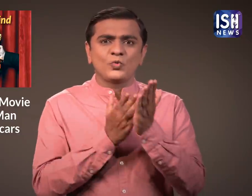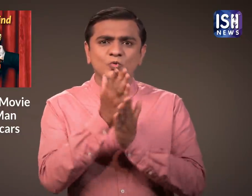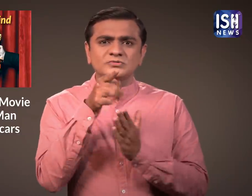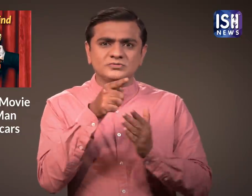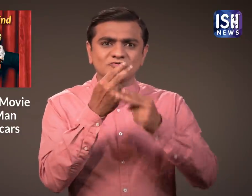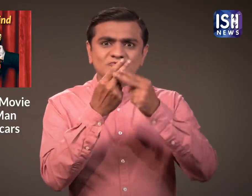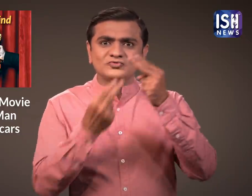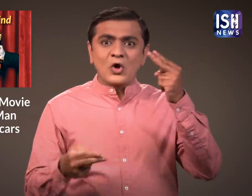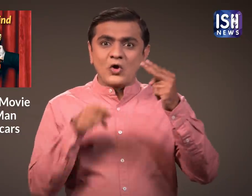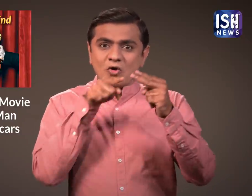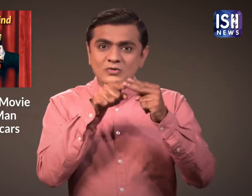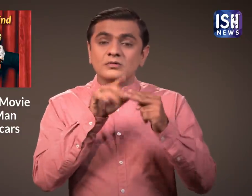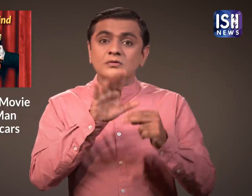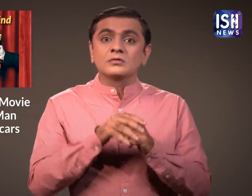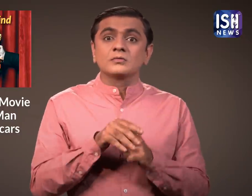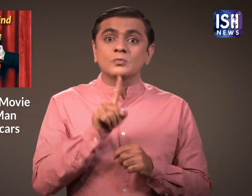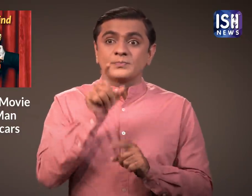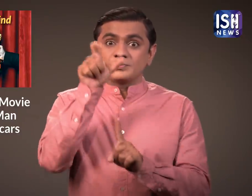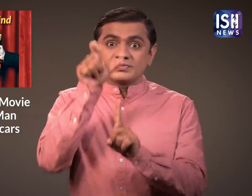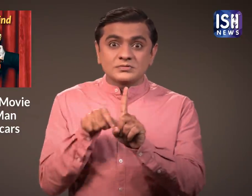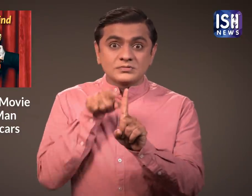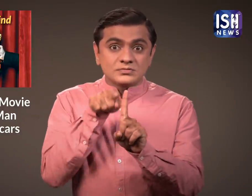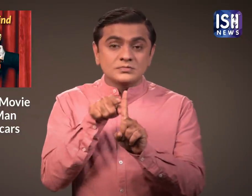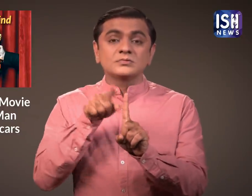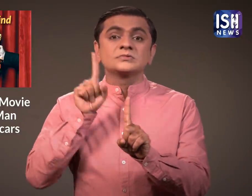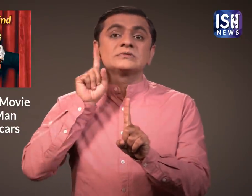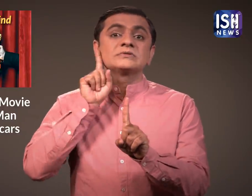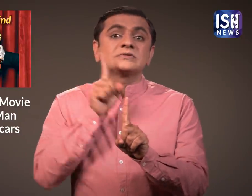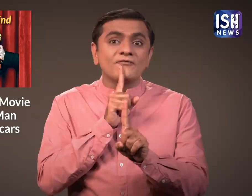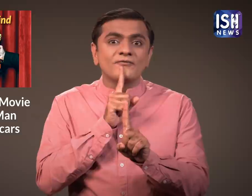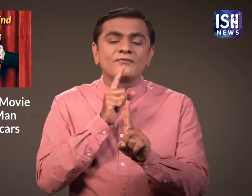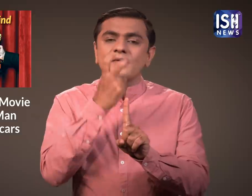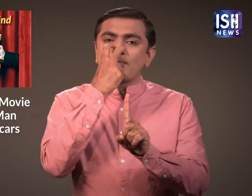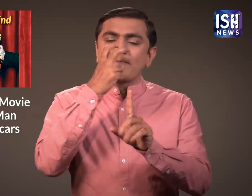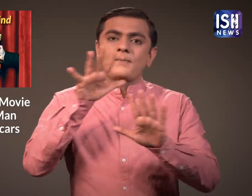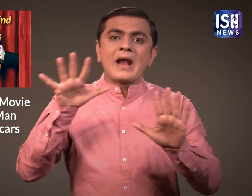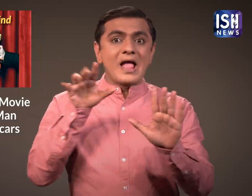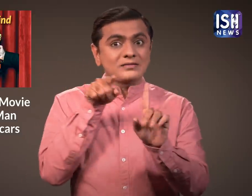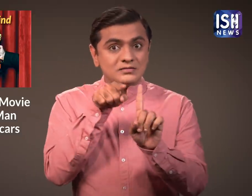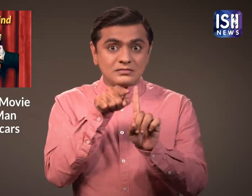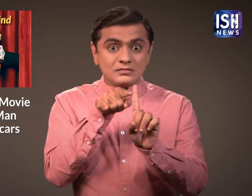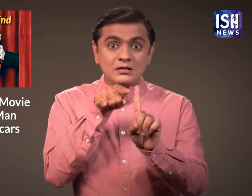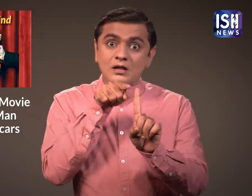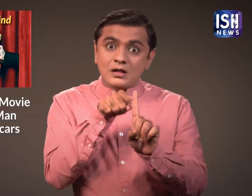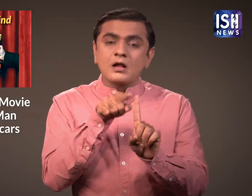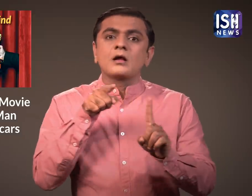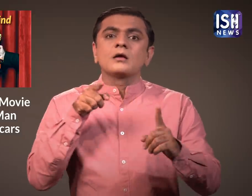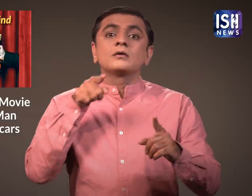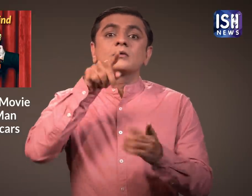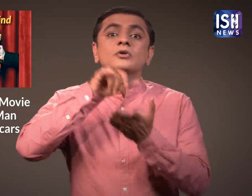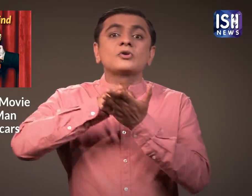Film Feeling Through एक Deaf man व्यक्ति के देर रात